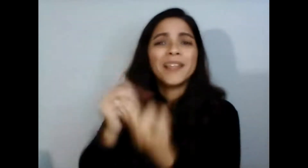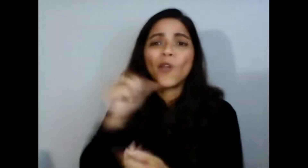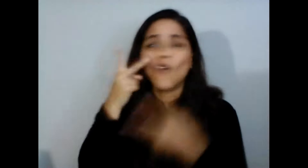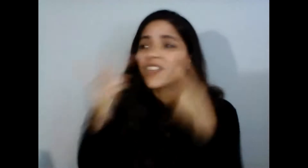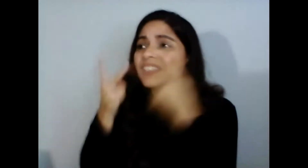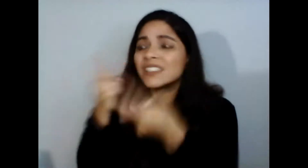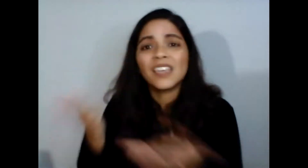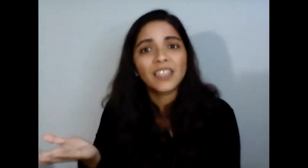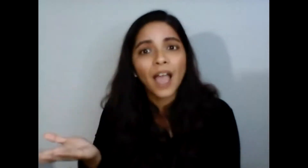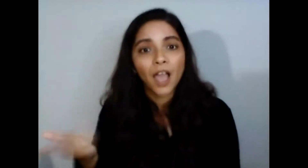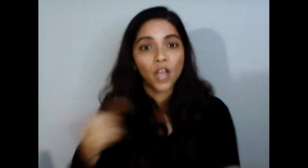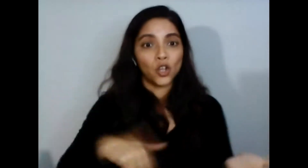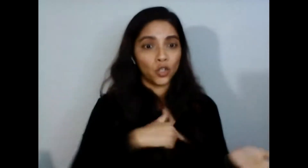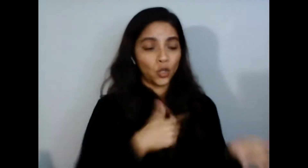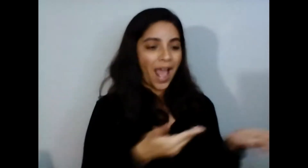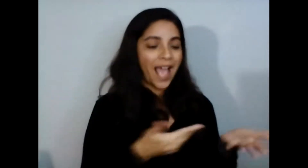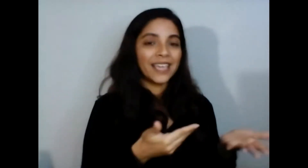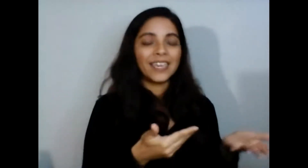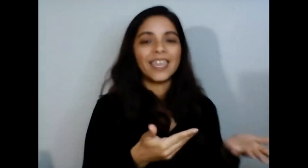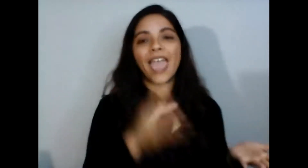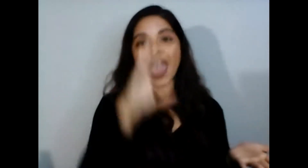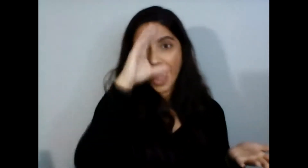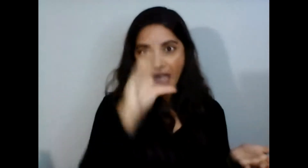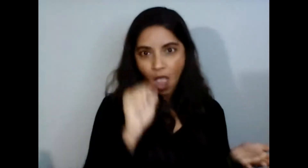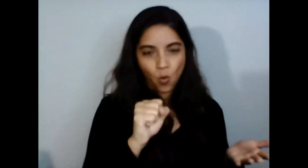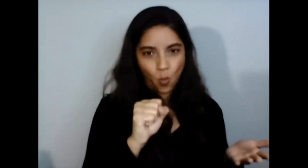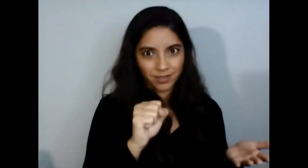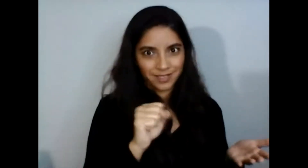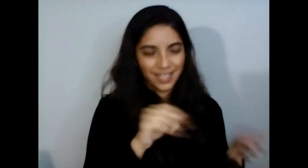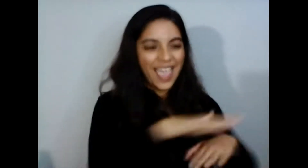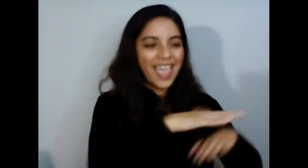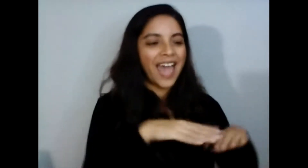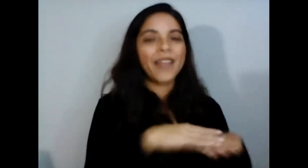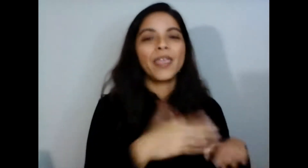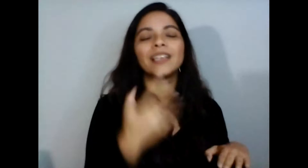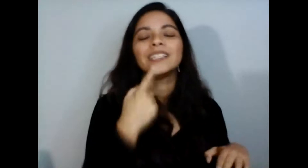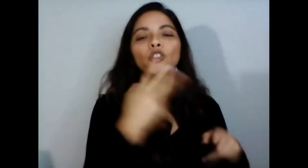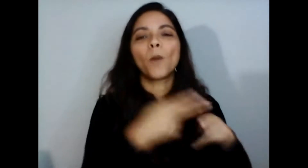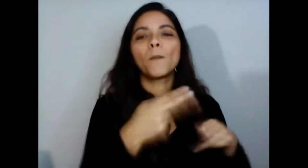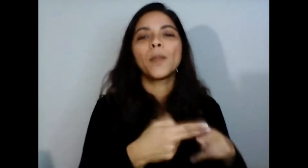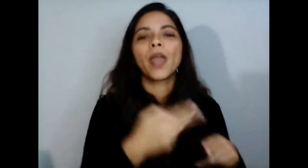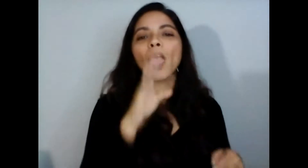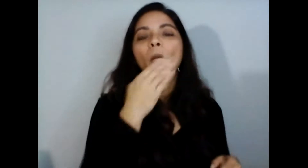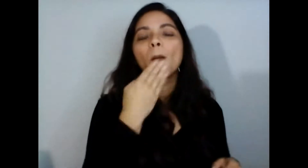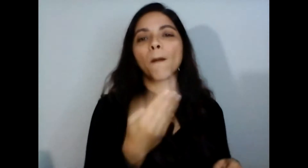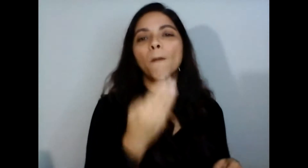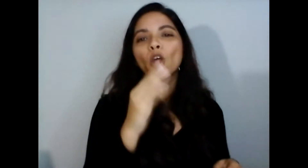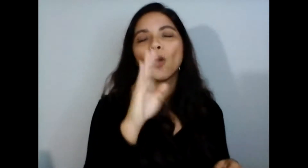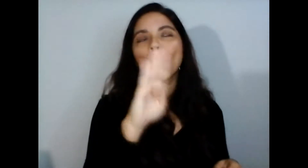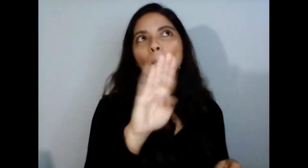en Buenos Aires en Caguas que eso es la parte más alta de Caguas así que estamos hablando del área rural